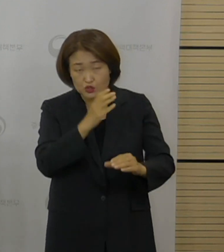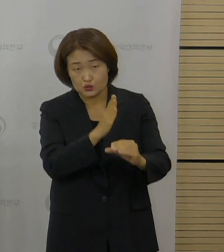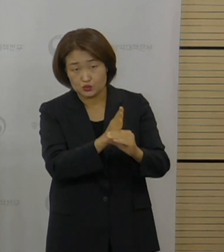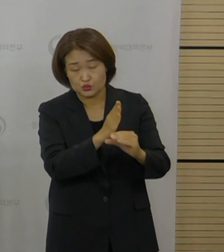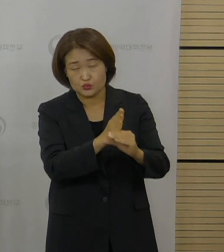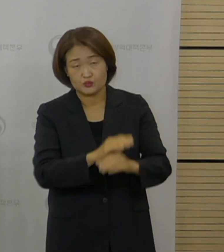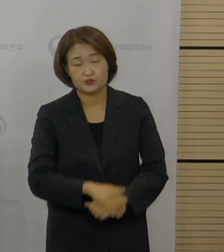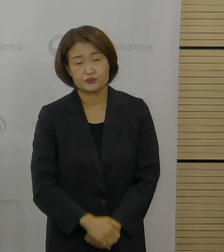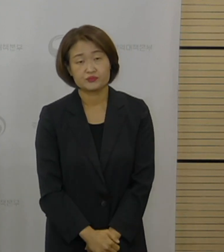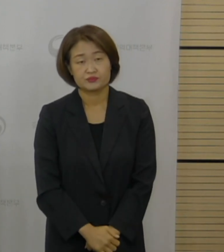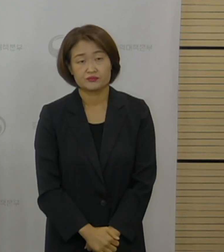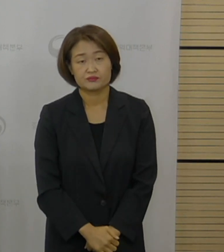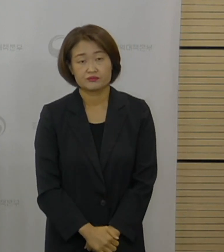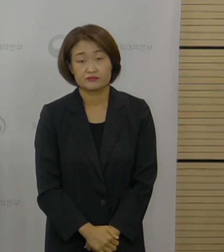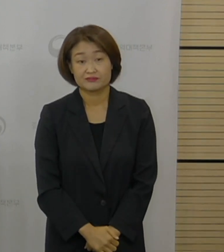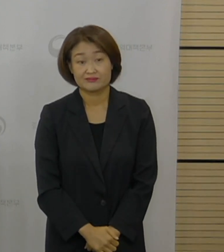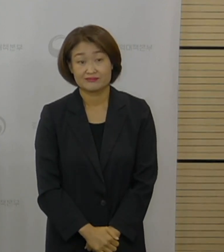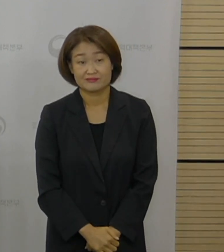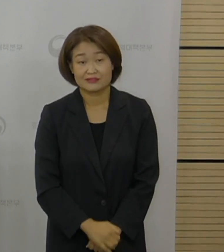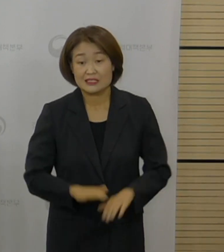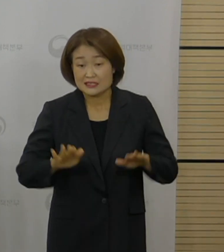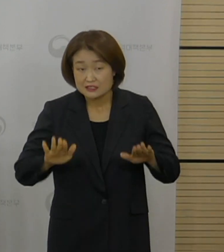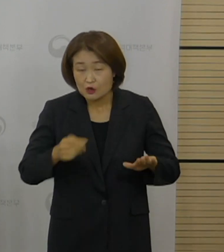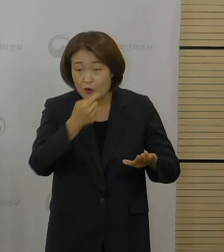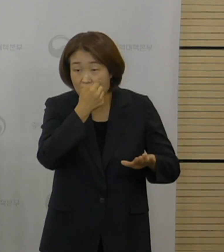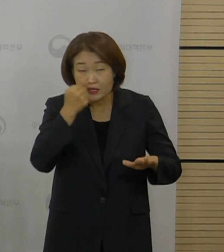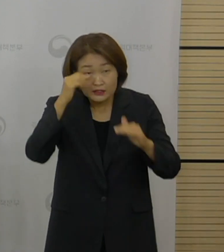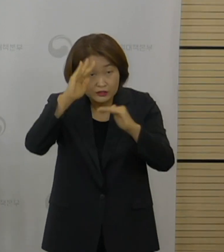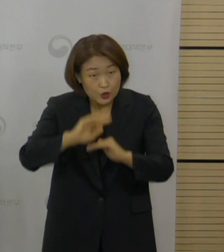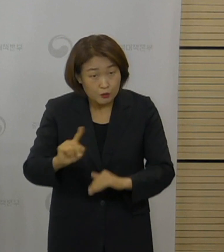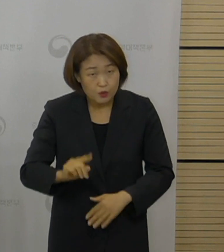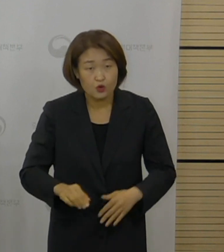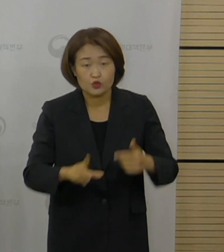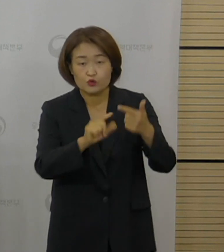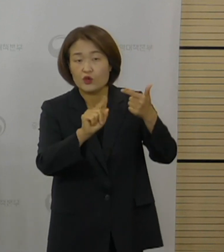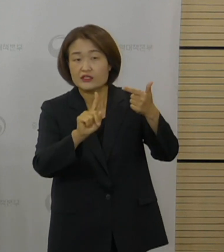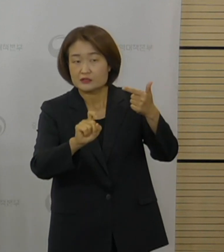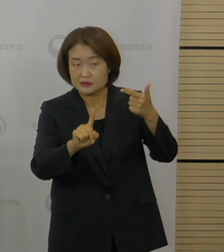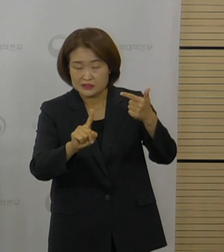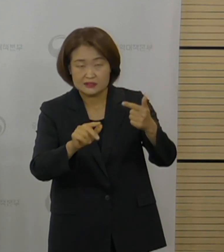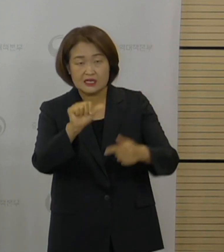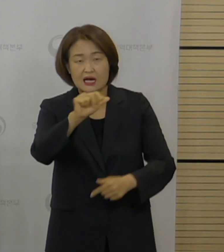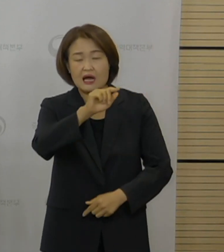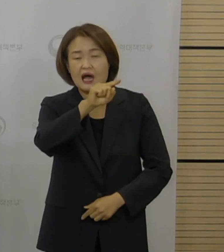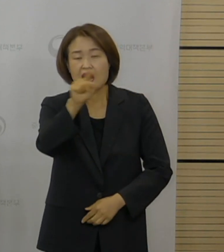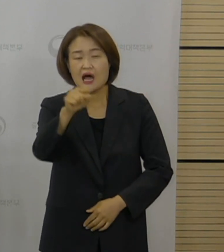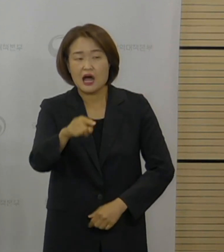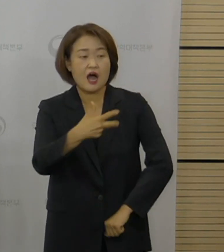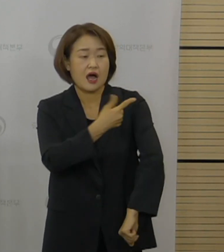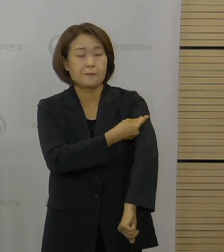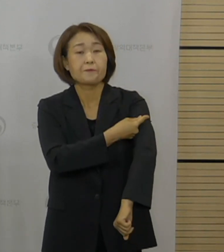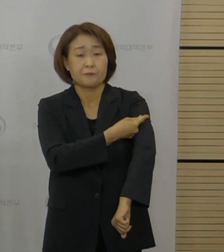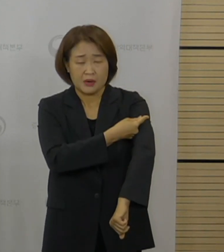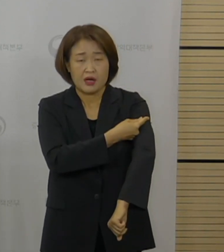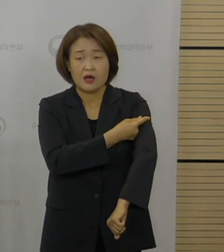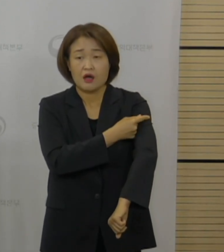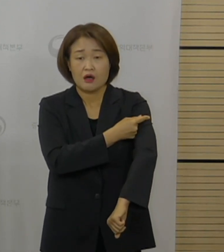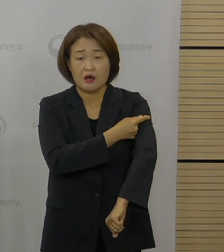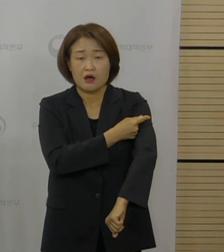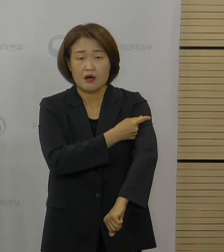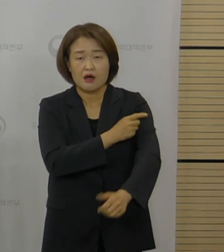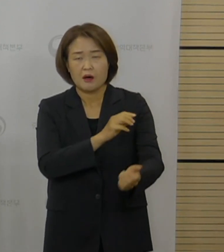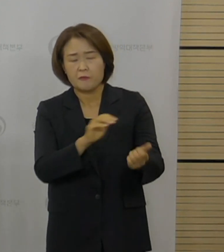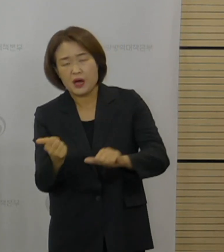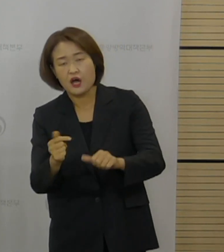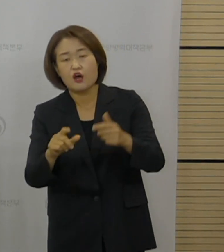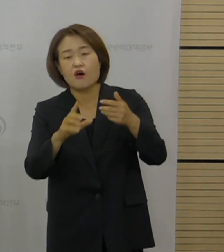확인된 바는 30대 남성이고 6월 11일 날 아스트라제네카 접종한 이후에 사망일은